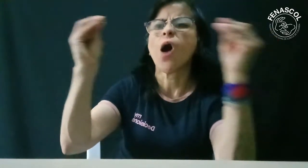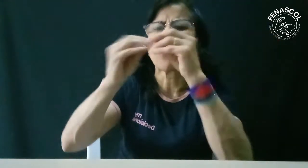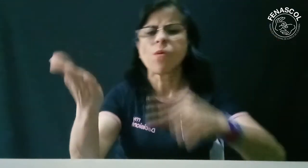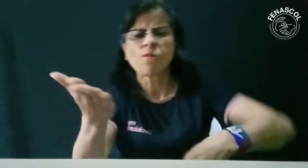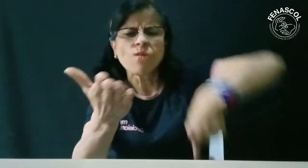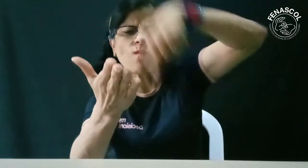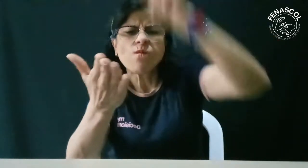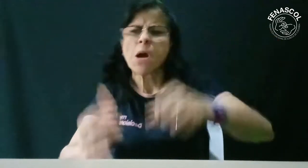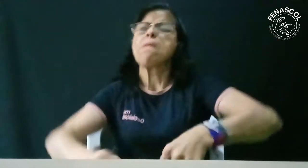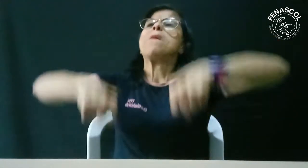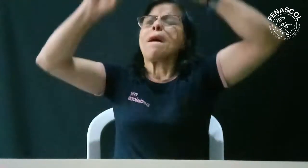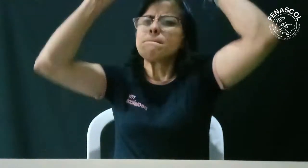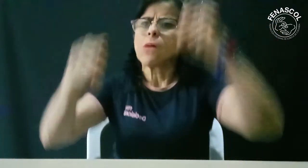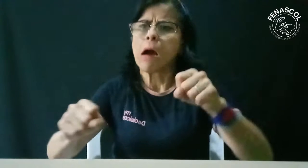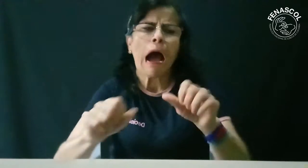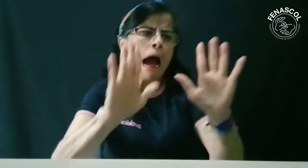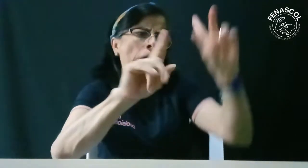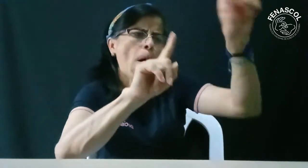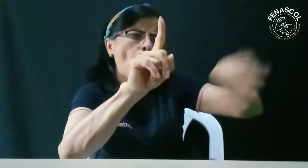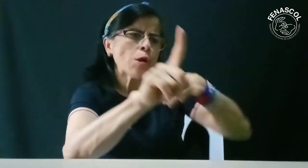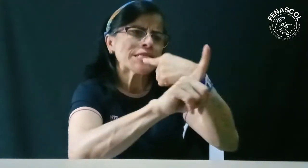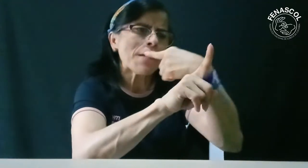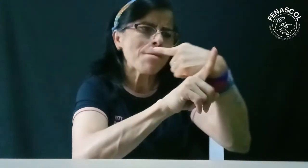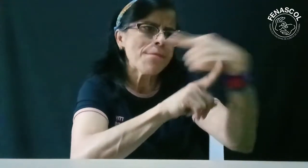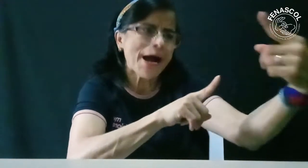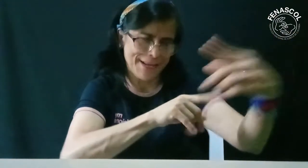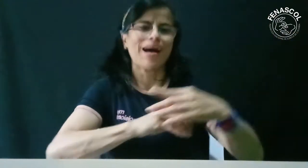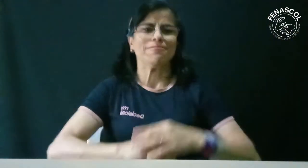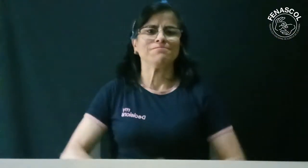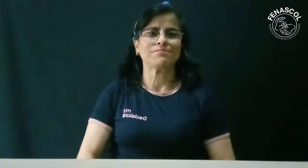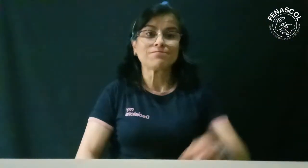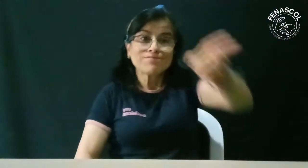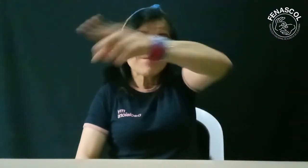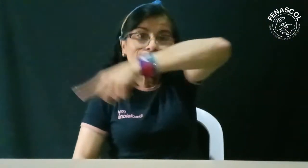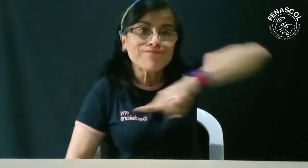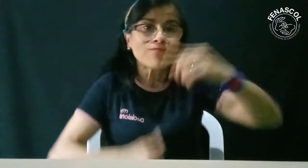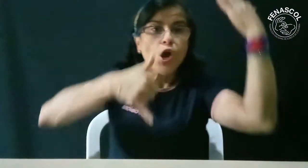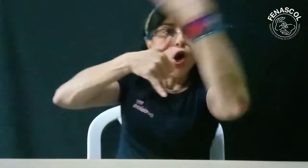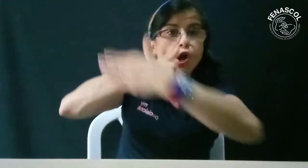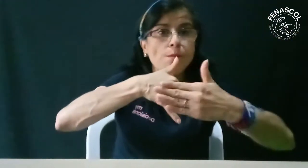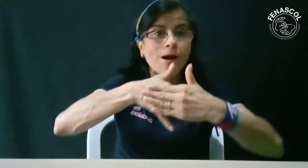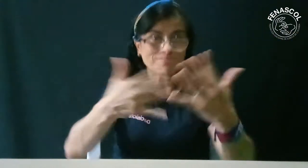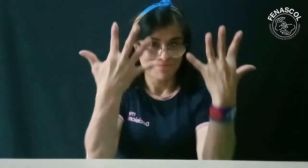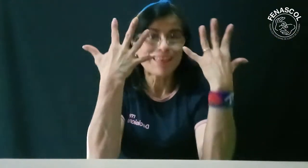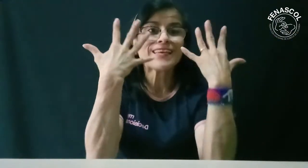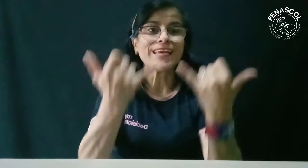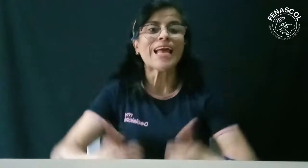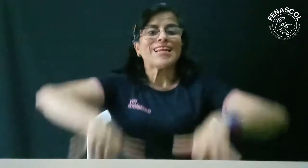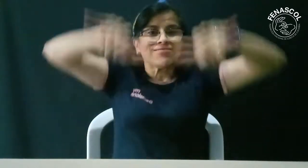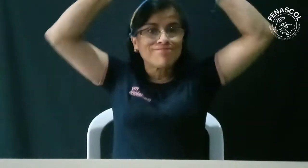inmediatamente, sino tal vez para dentro de una semana después de esto, pues nosotros no levantaremos el plantón y nos quedaremos